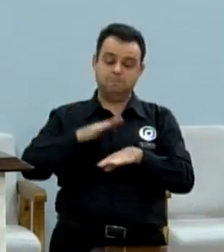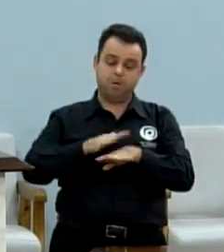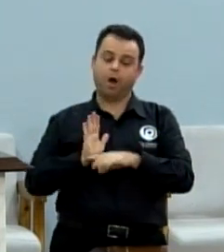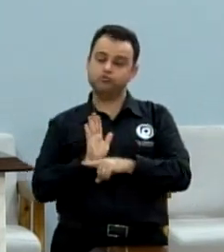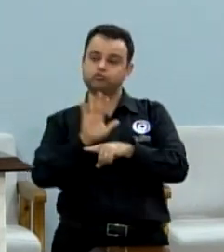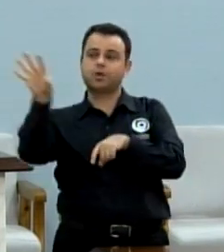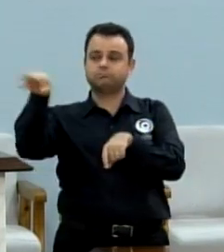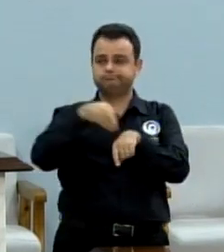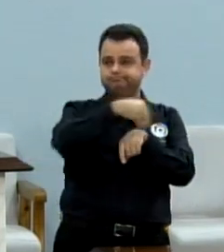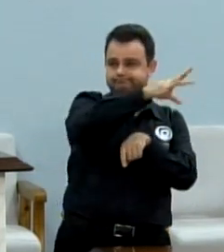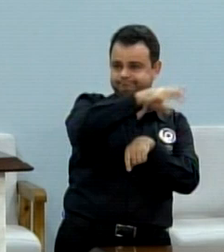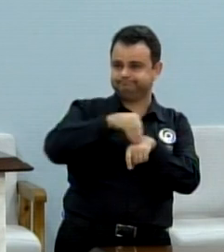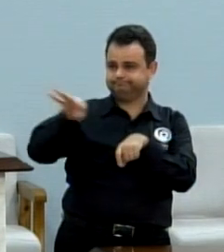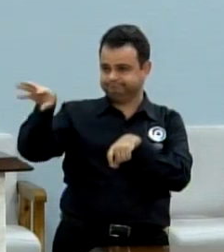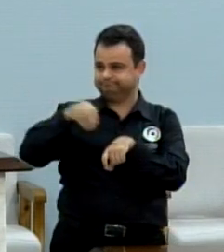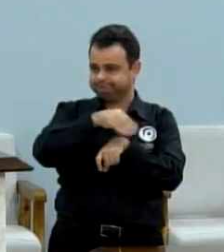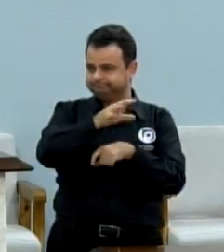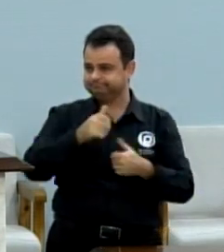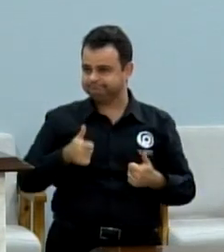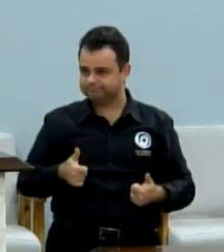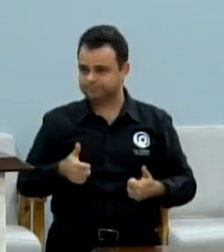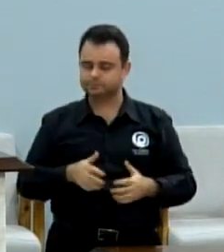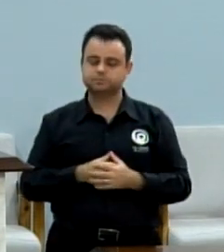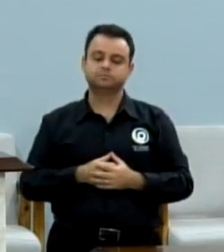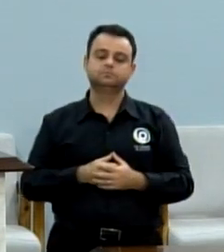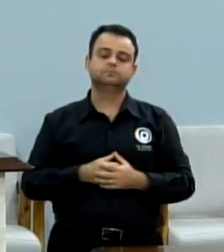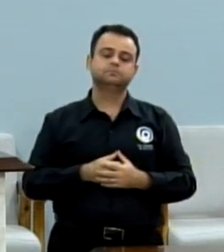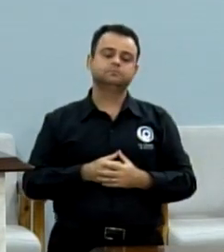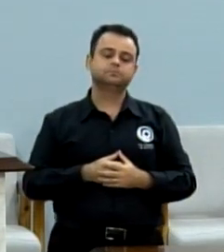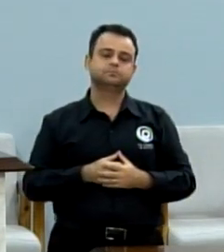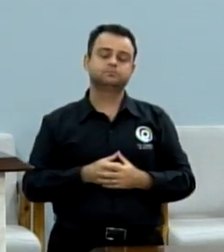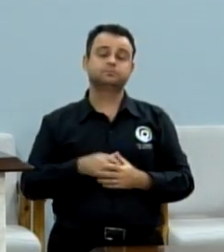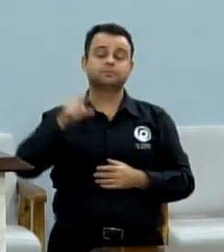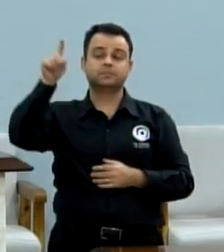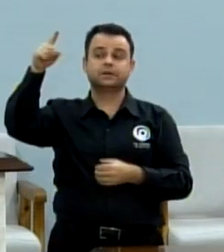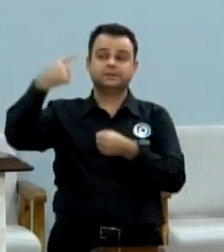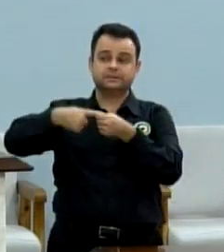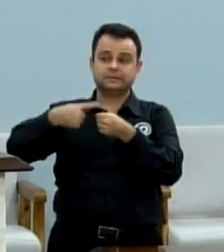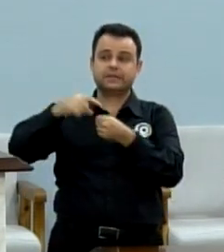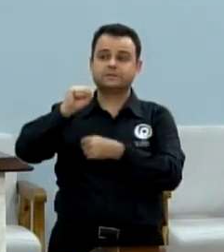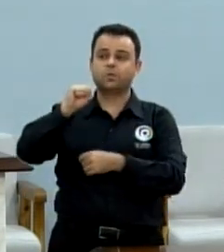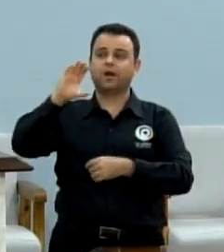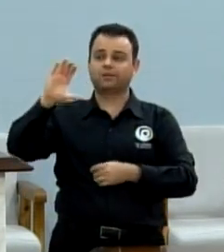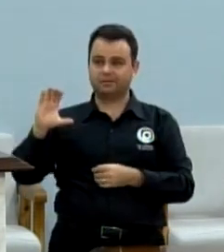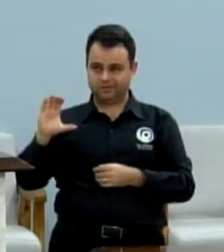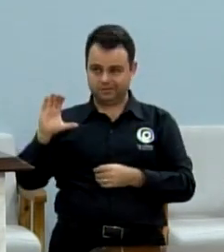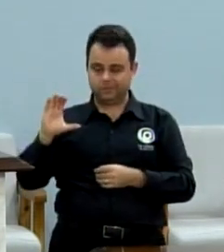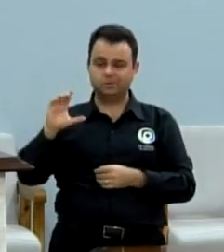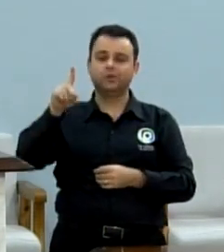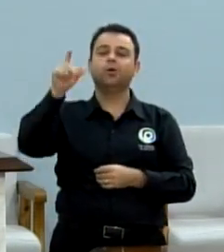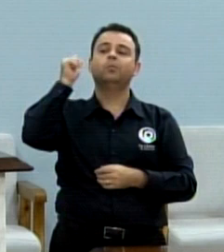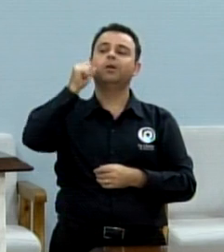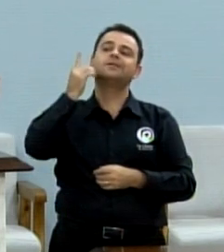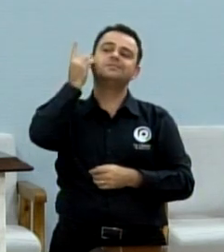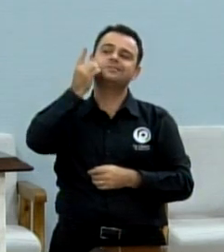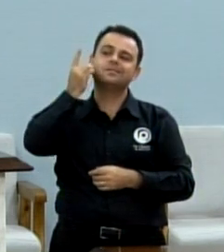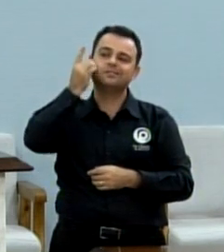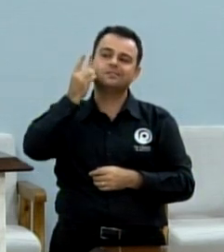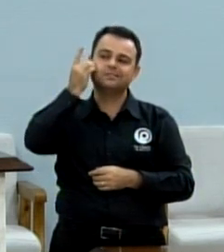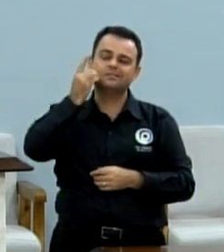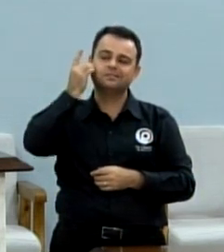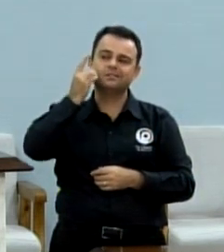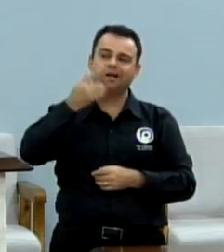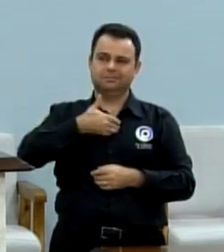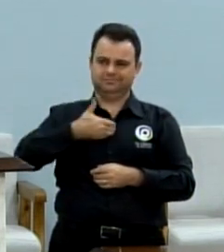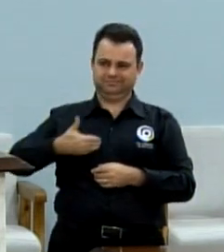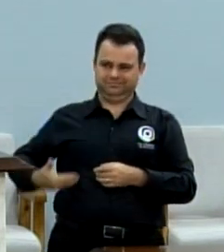Ronaldo Dyer. Também estive visitando o Residencial Caetano com a Coronel Helena, nossa secretária estadual de Esportes, onde ela